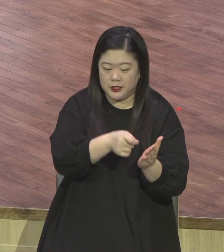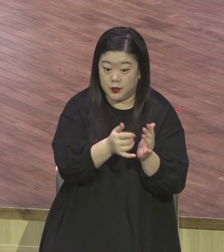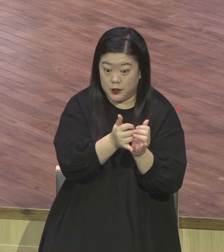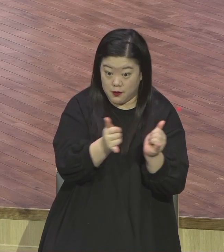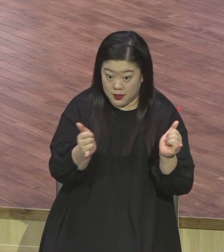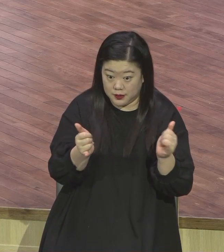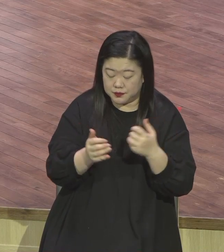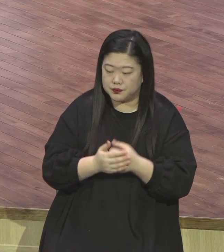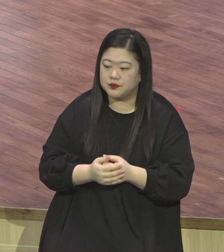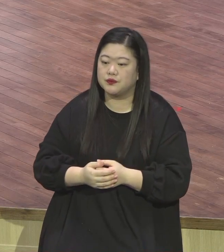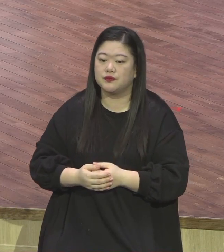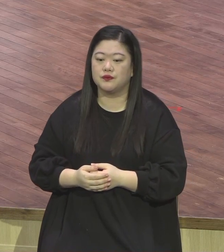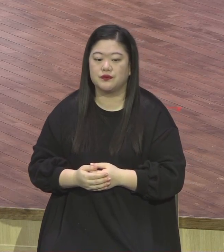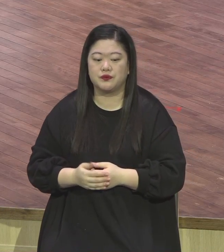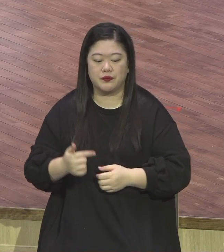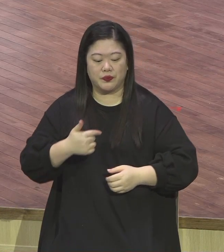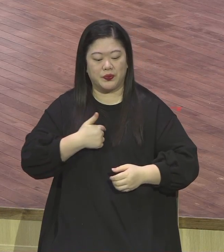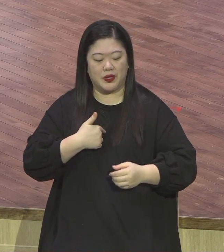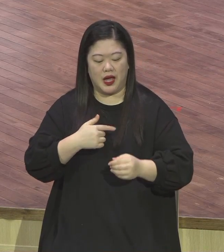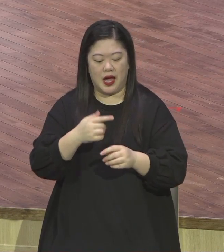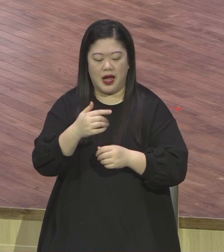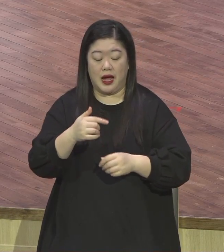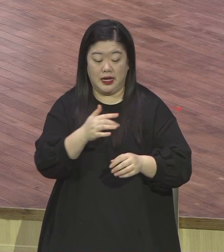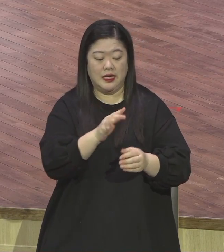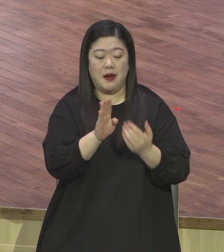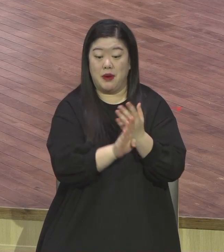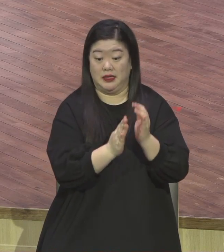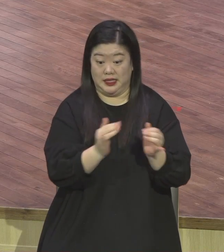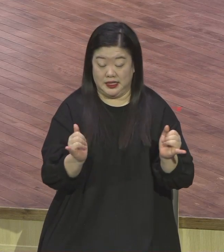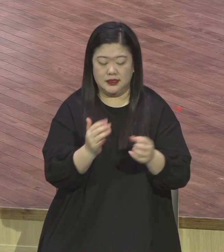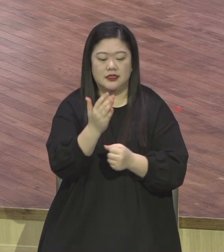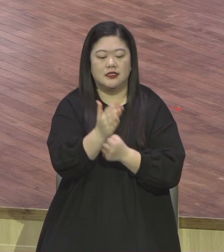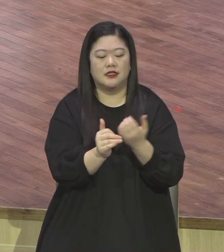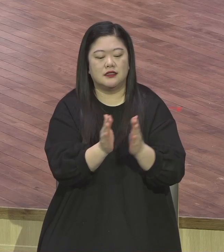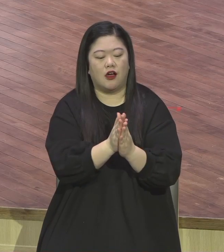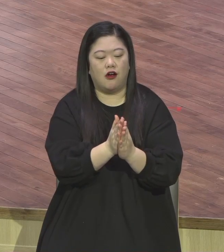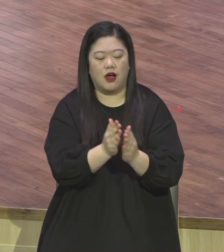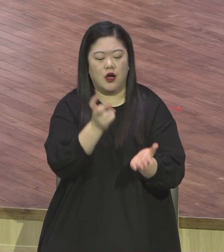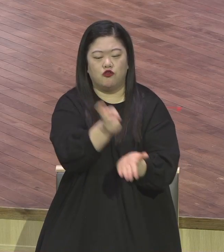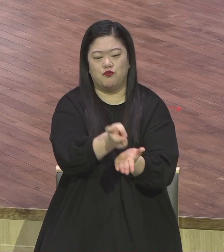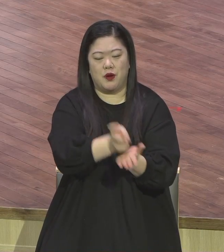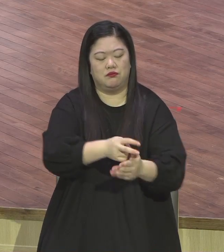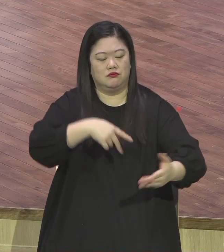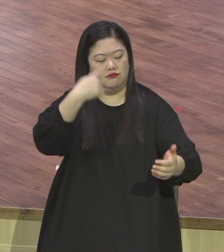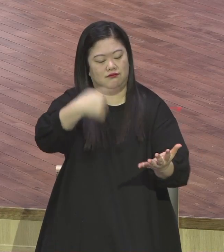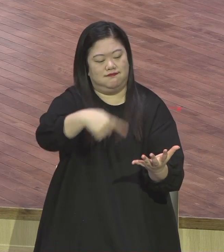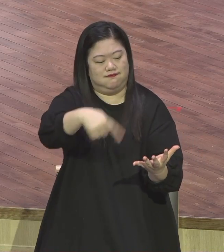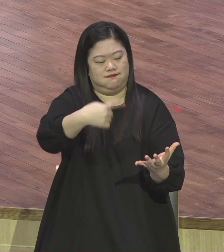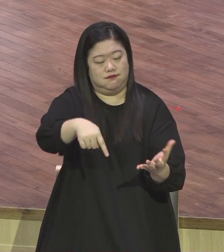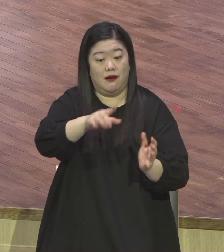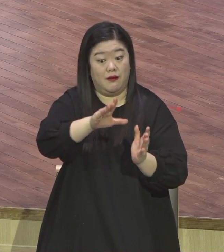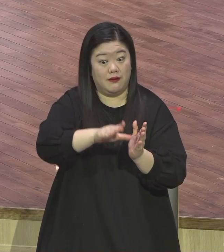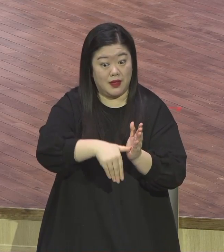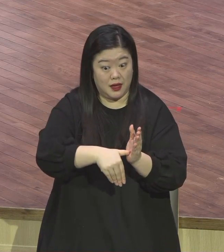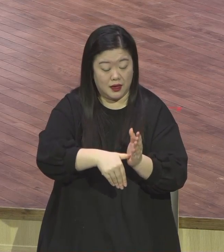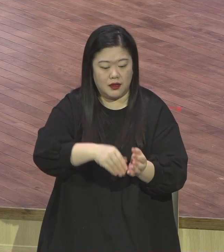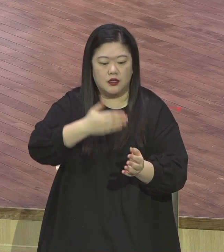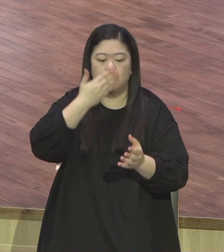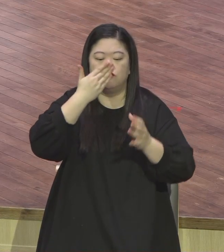왜곡해서 자신들의 유익을 추구하는 내용이에요 이 내용을 보면 이